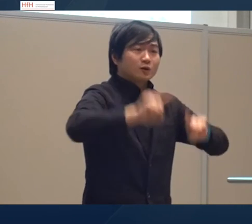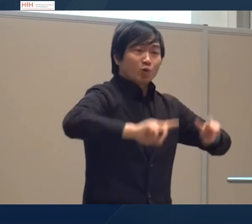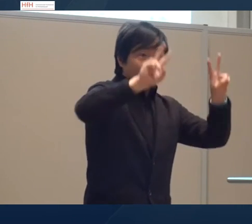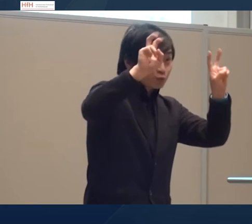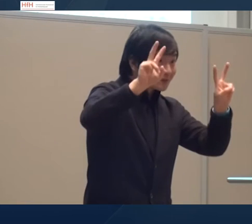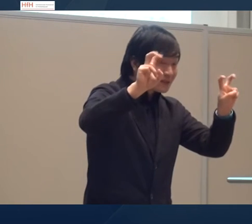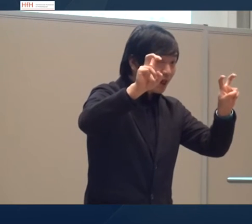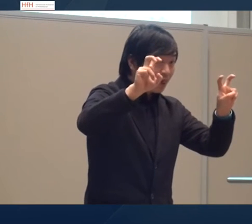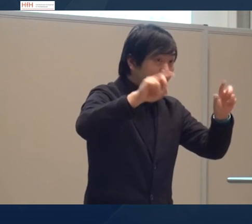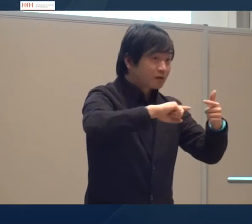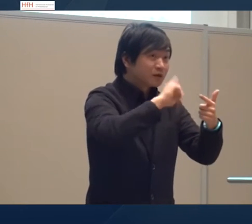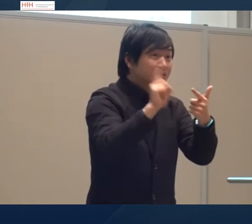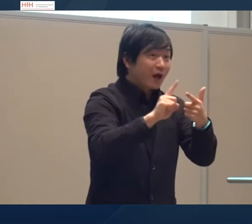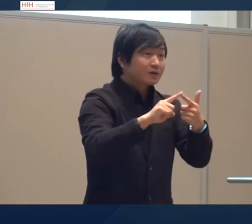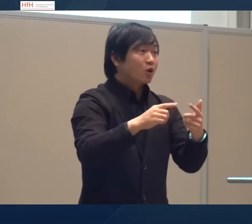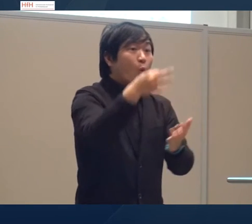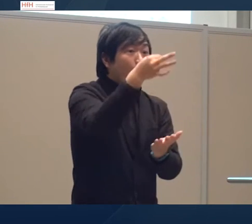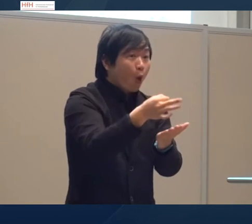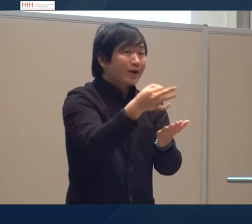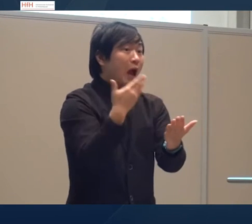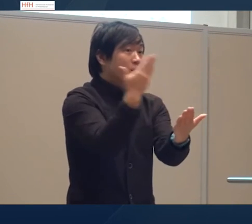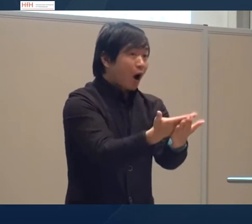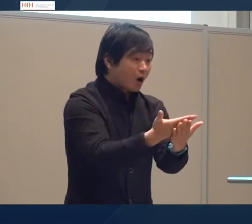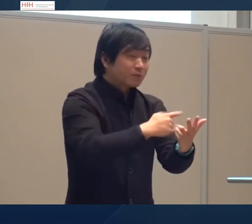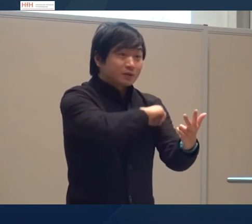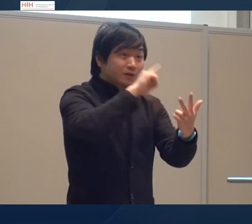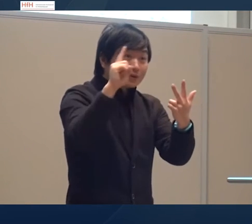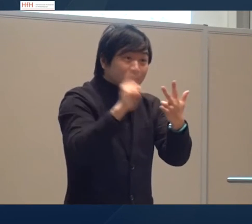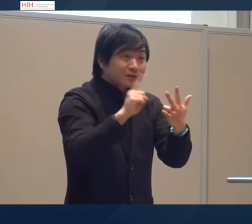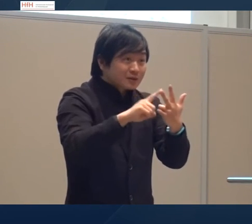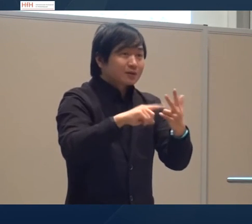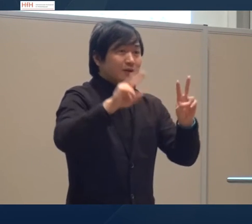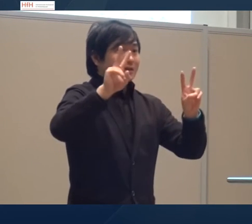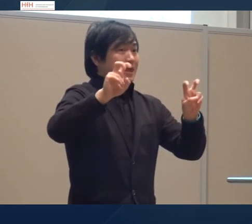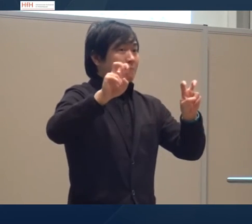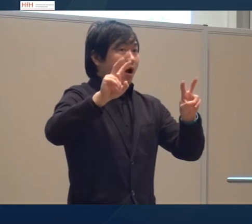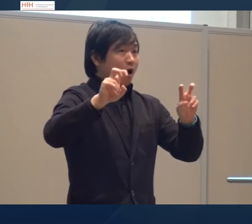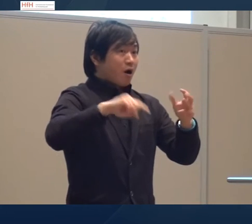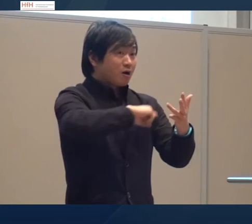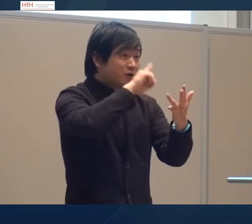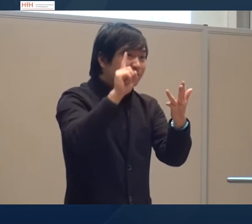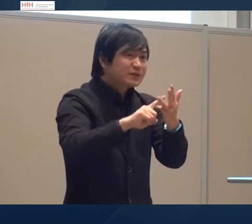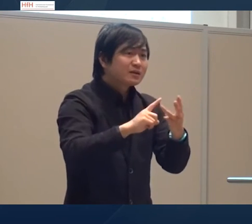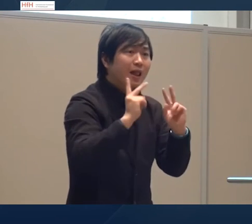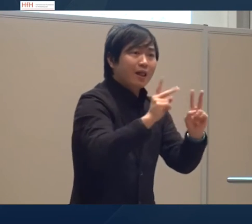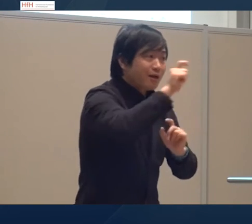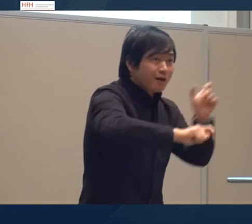gibt eine Veranstaltung es gibt einen Titel es gibt die Ortsangabe es gibt das Thema es gibt die Lehrperson